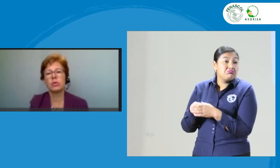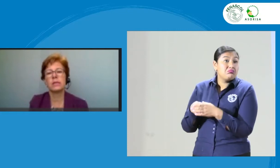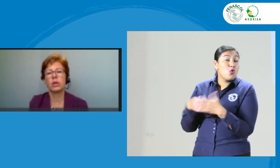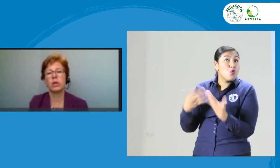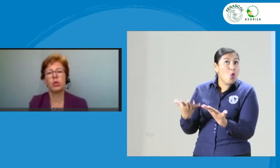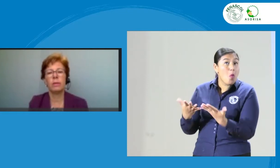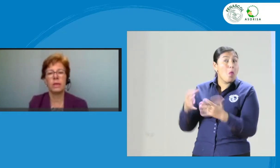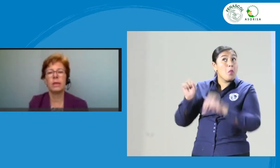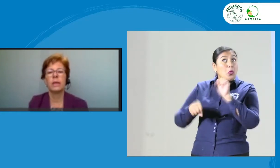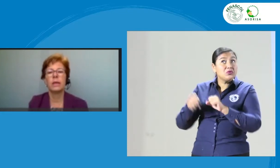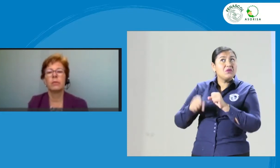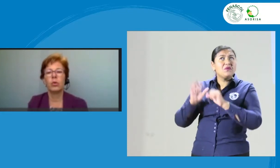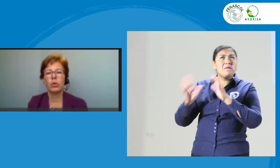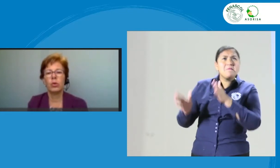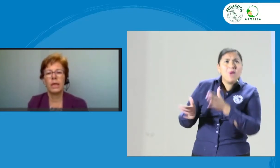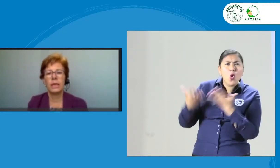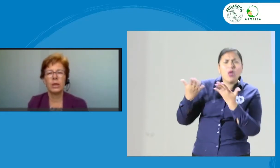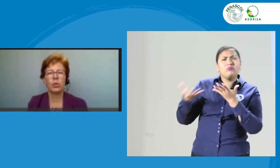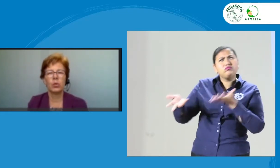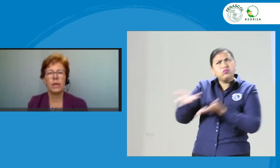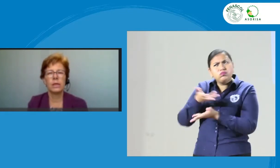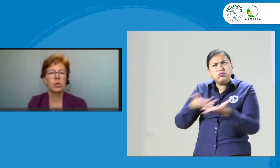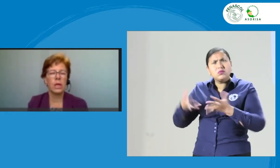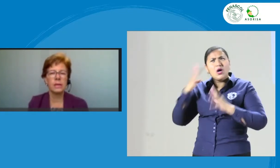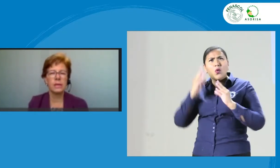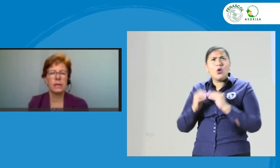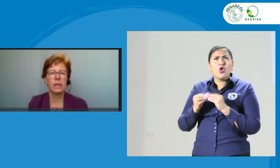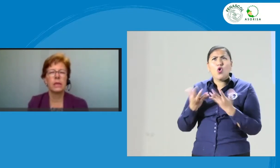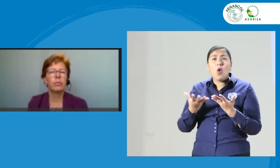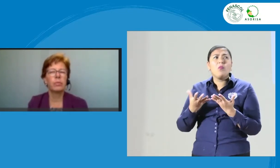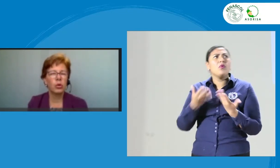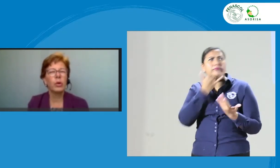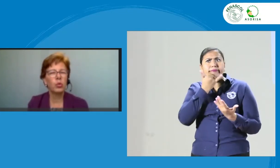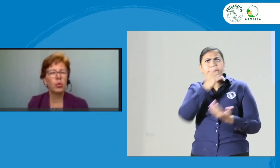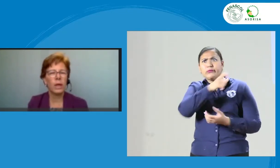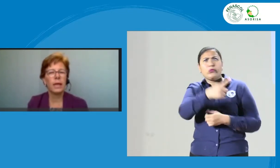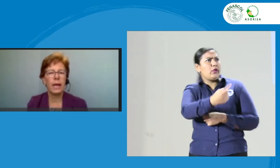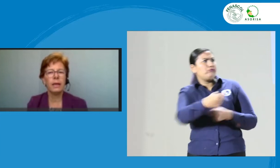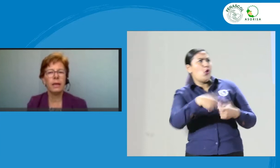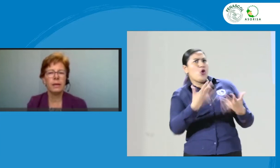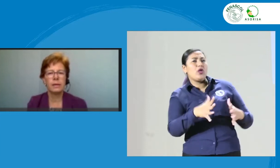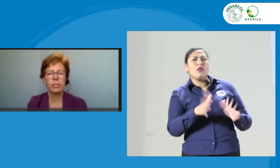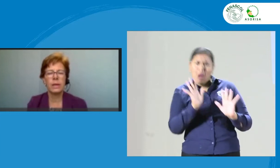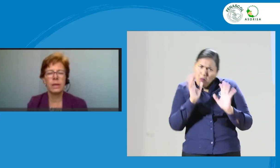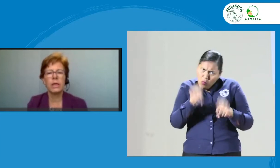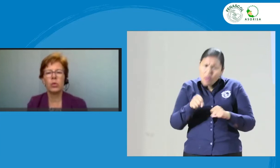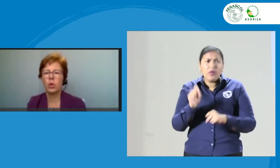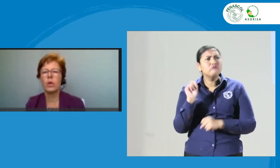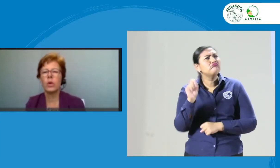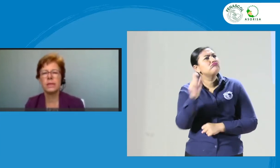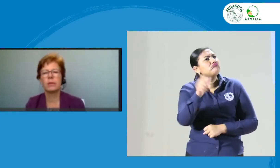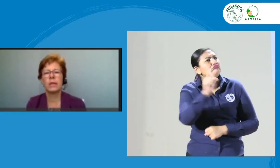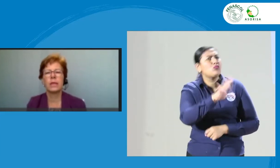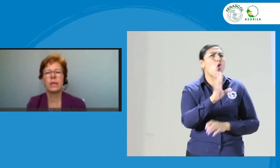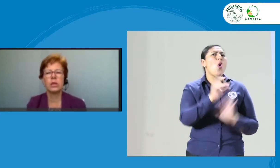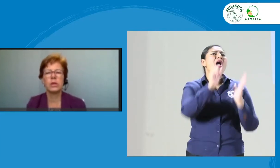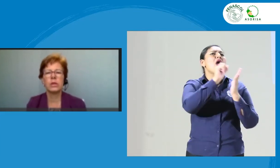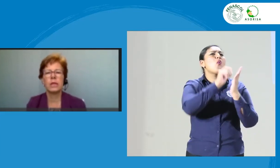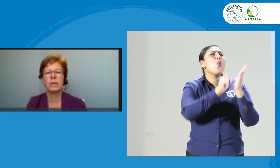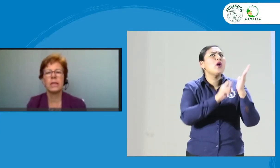estamos haciendo tan bien por lo que la gente no quiere asociarse. De pronto preguntarle a la gente, pasar una encuesta y mirar qué es lo que está